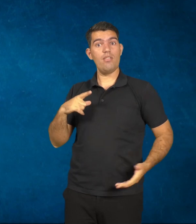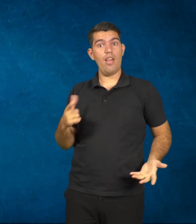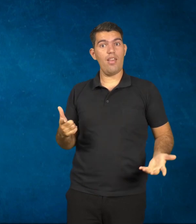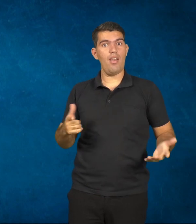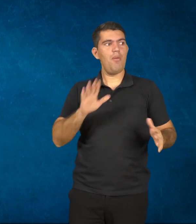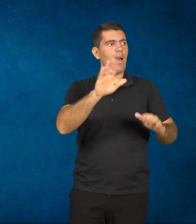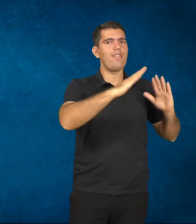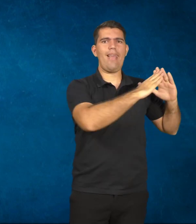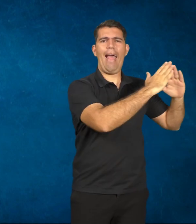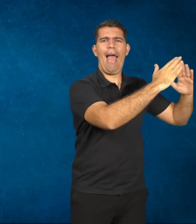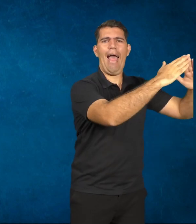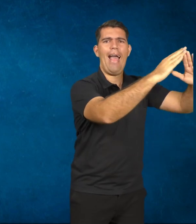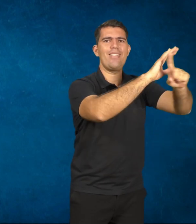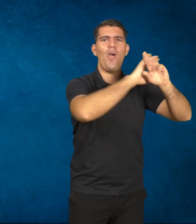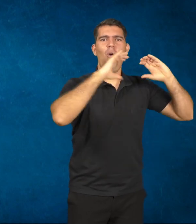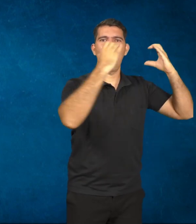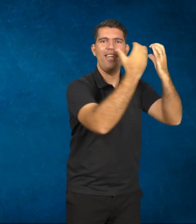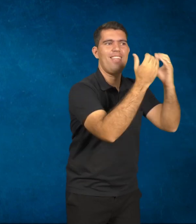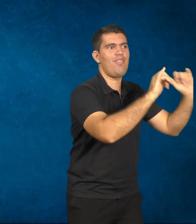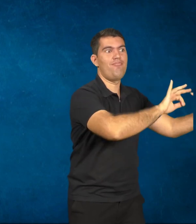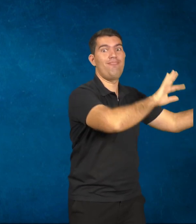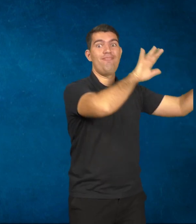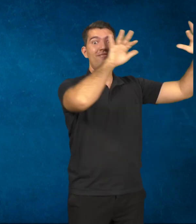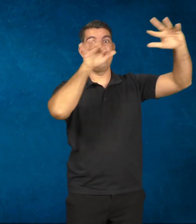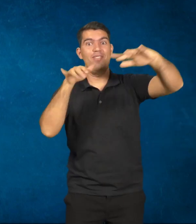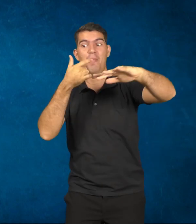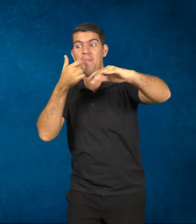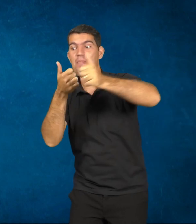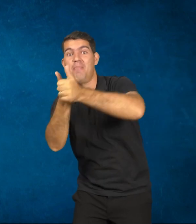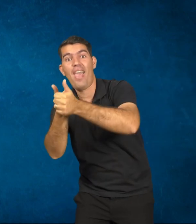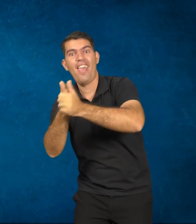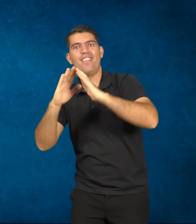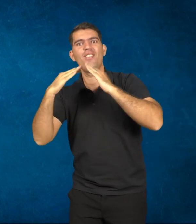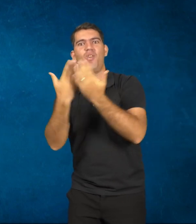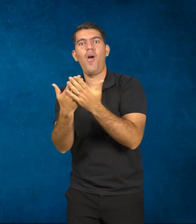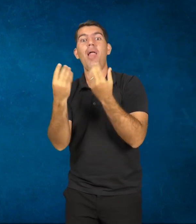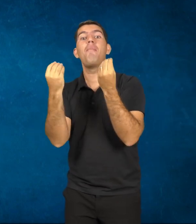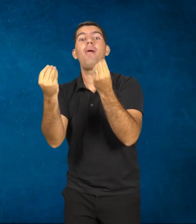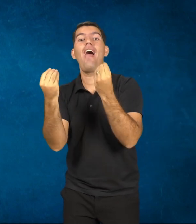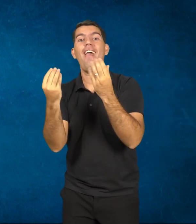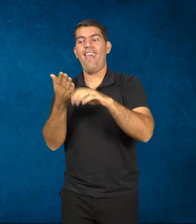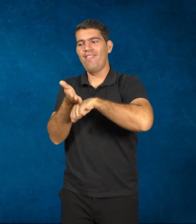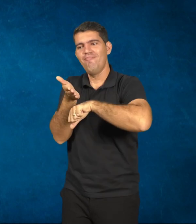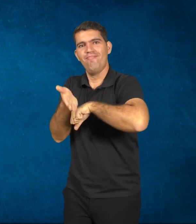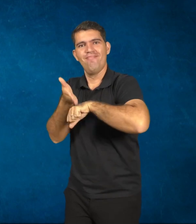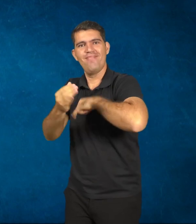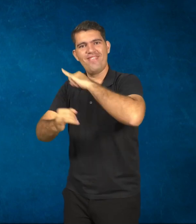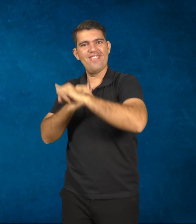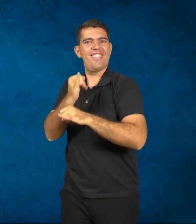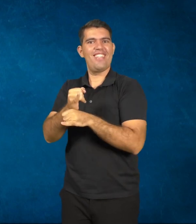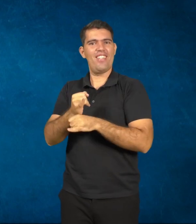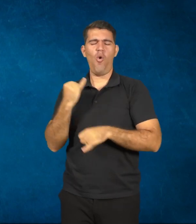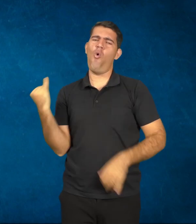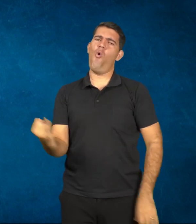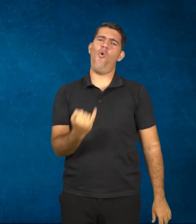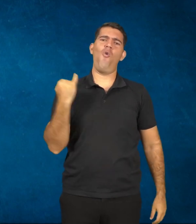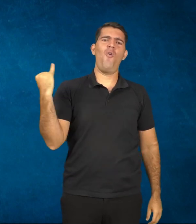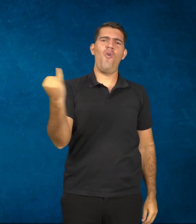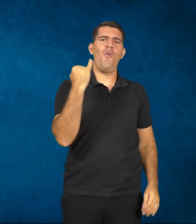comunidade ia para a escola, para os arredores da escola, para poder ter acesso à internet. Aquilo ali foi muito importante para a comunidade.